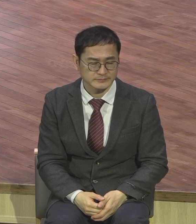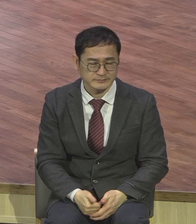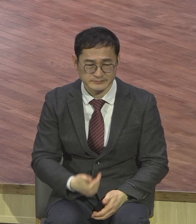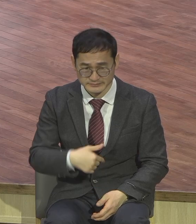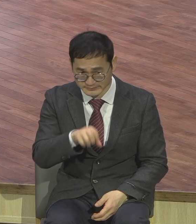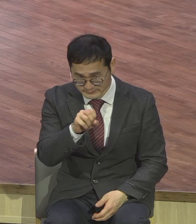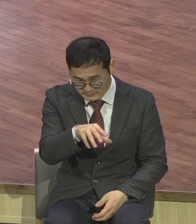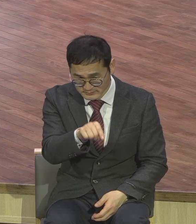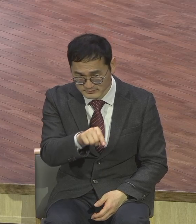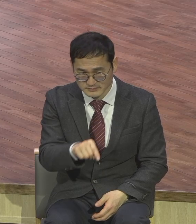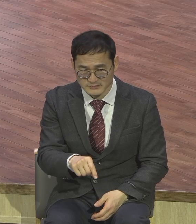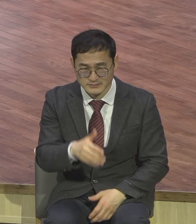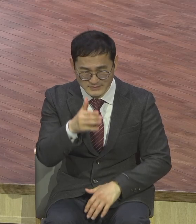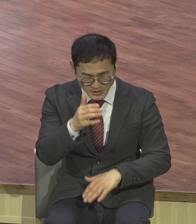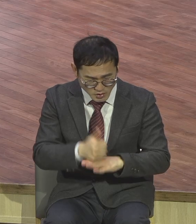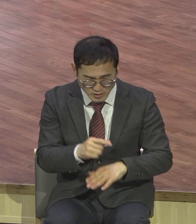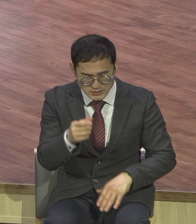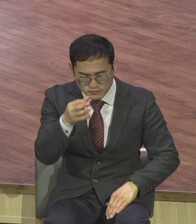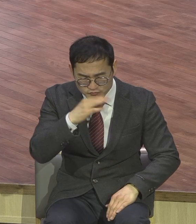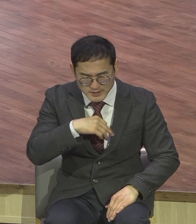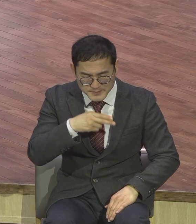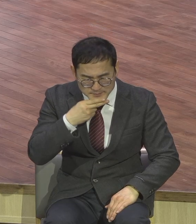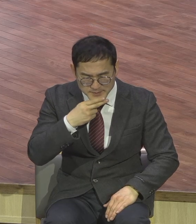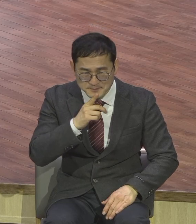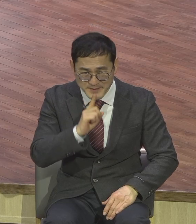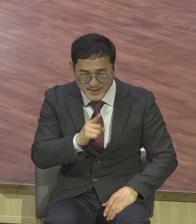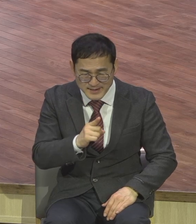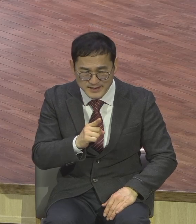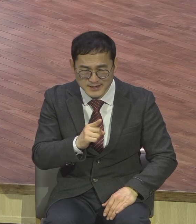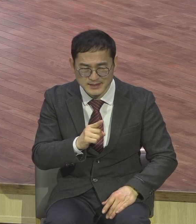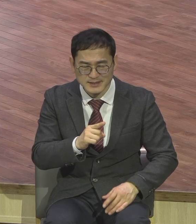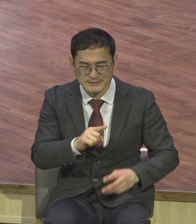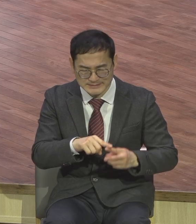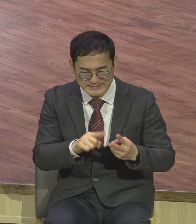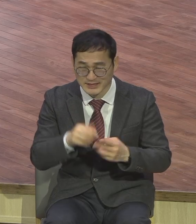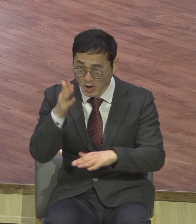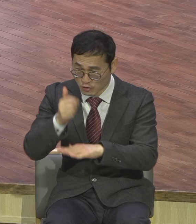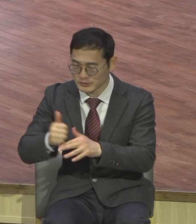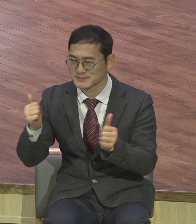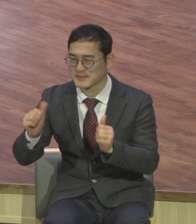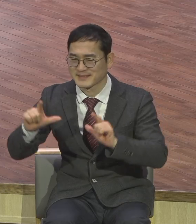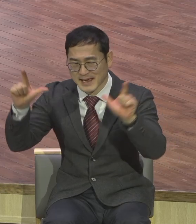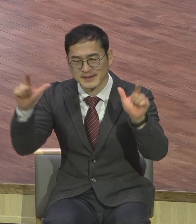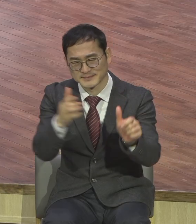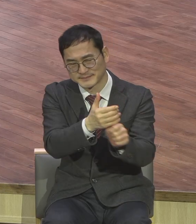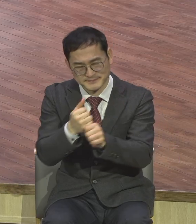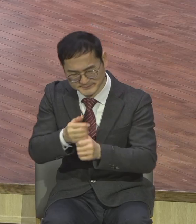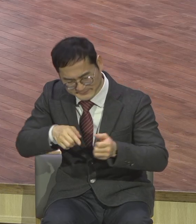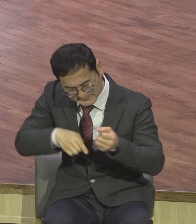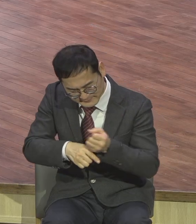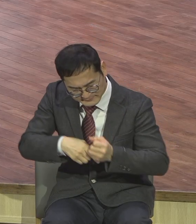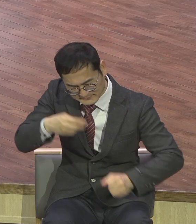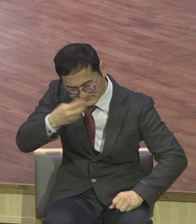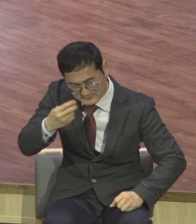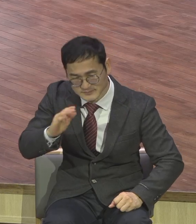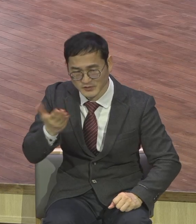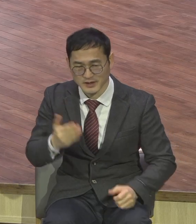심판날에 이에 대하여 신문을 받으리니 너 말로 어렵다함을 받고 너 말로 정지함을